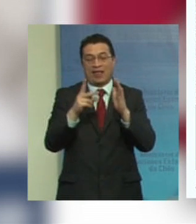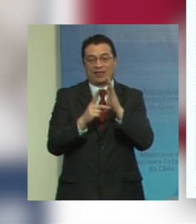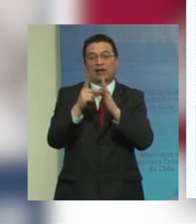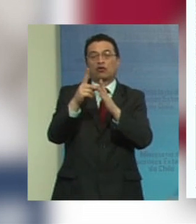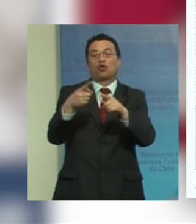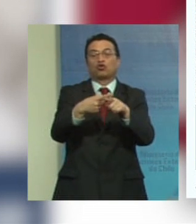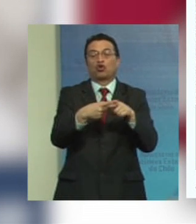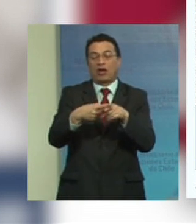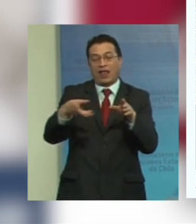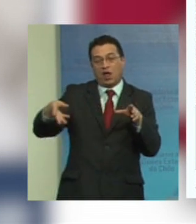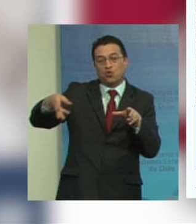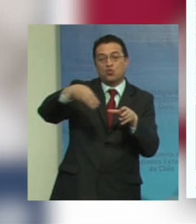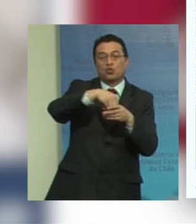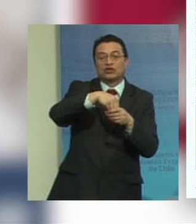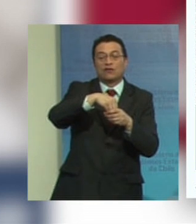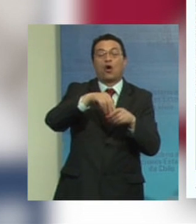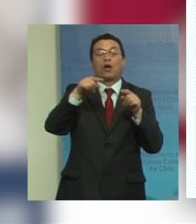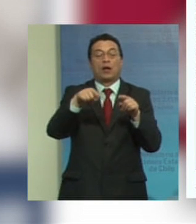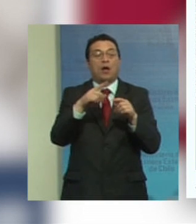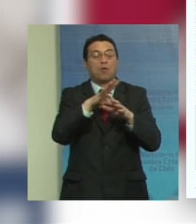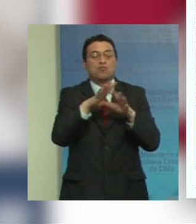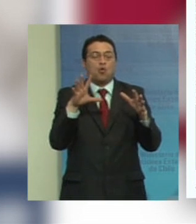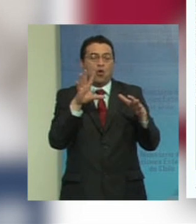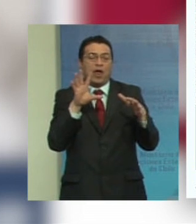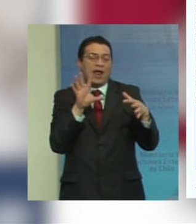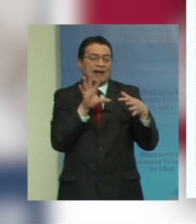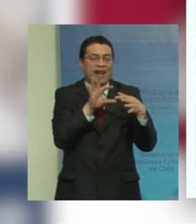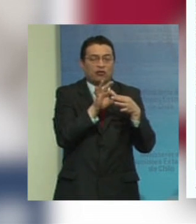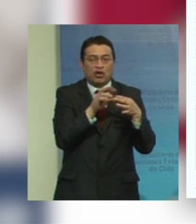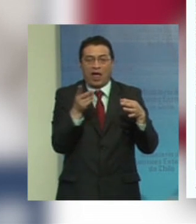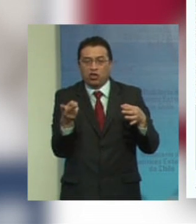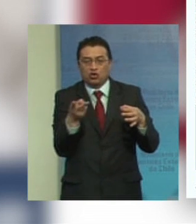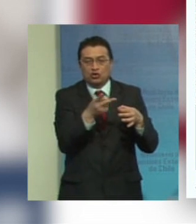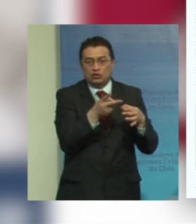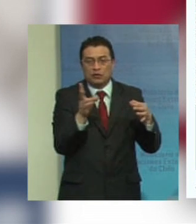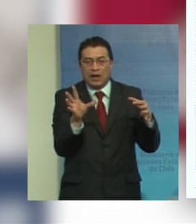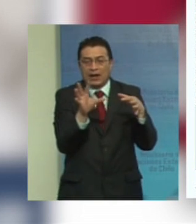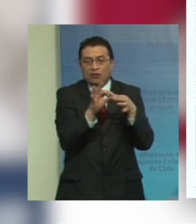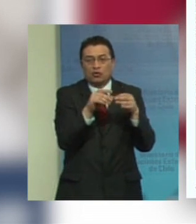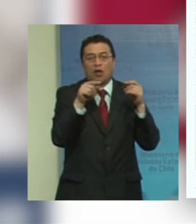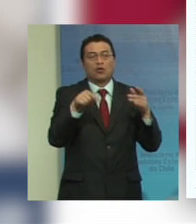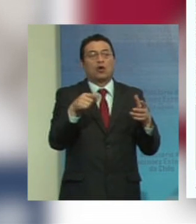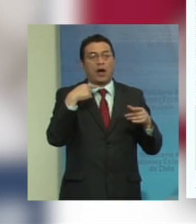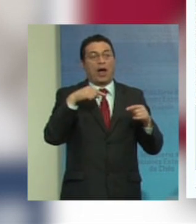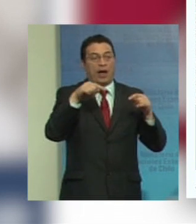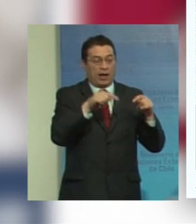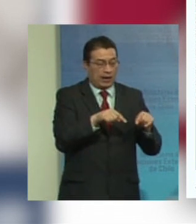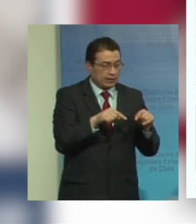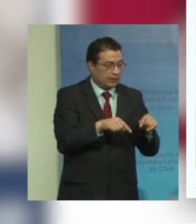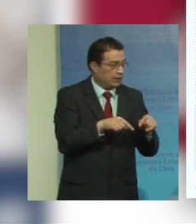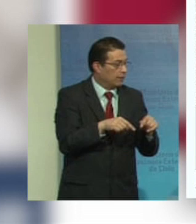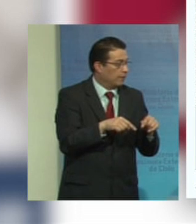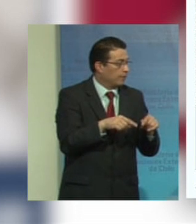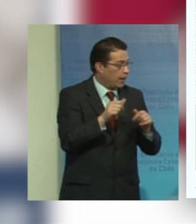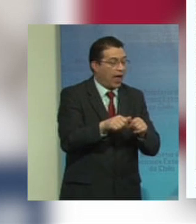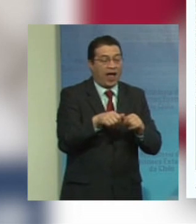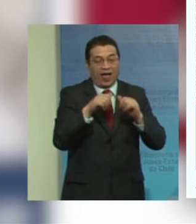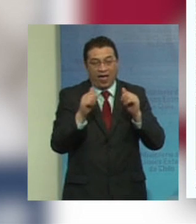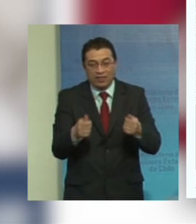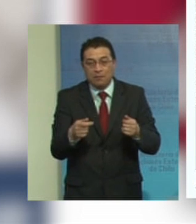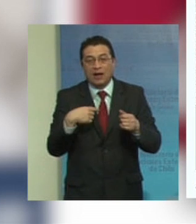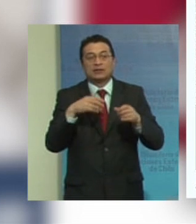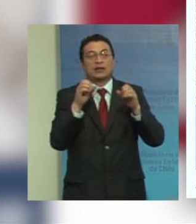social inclusivo y están muy relacionadas entonces también acá además de una